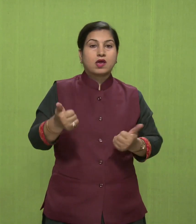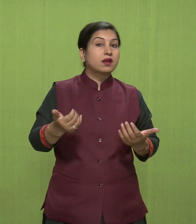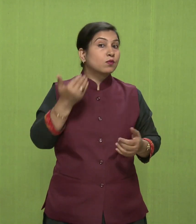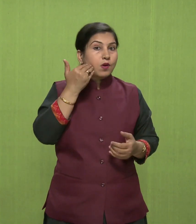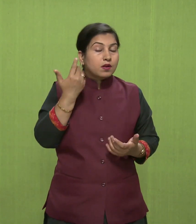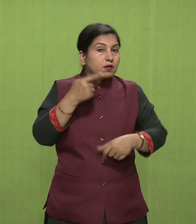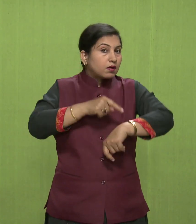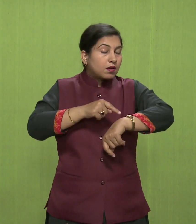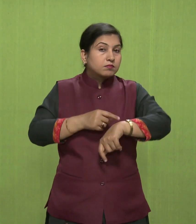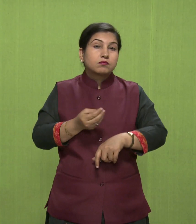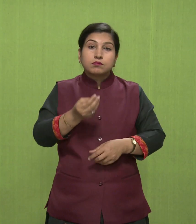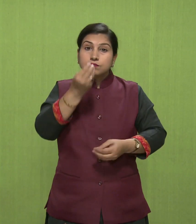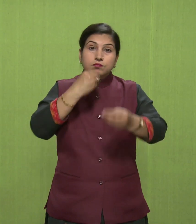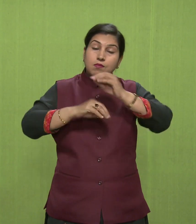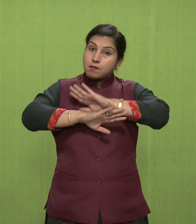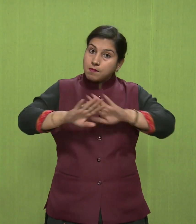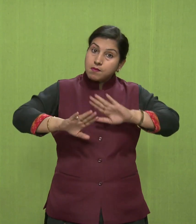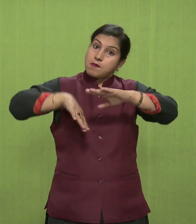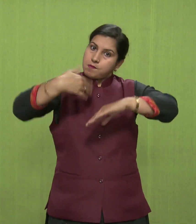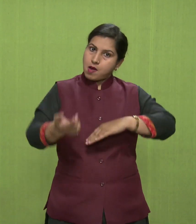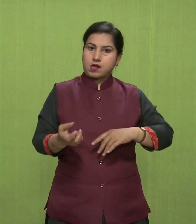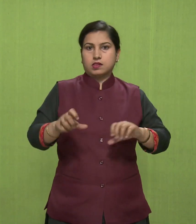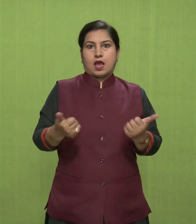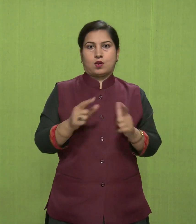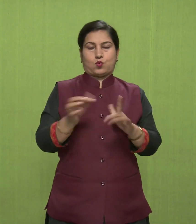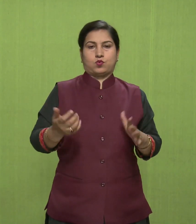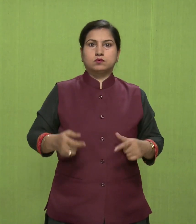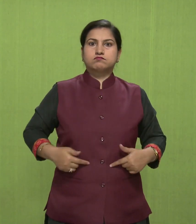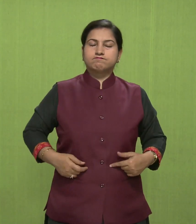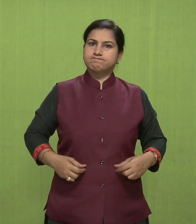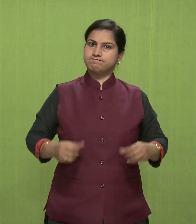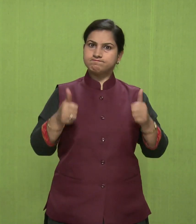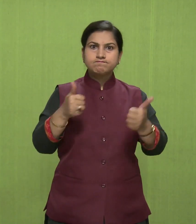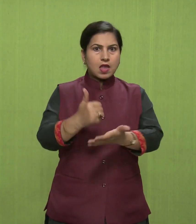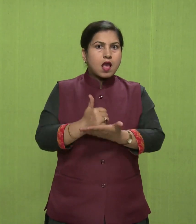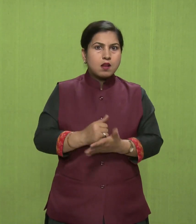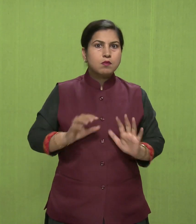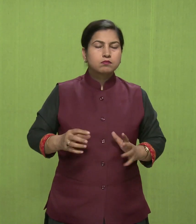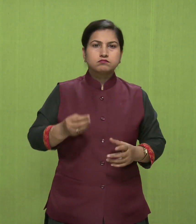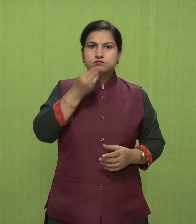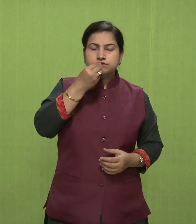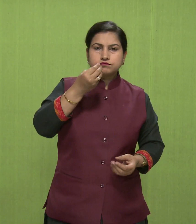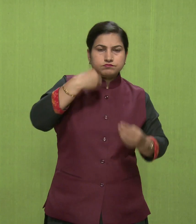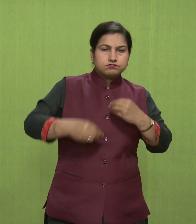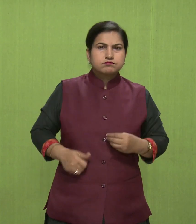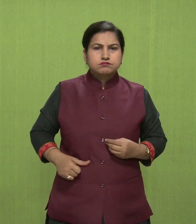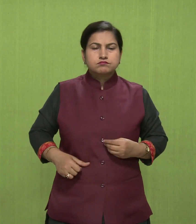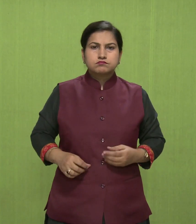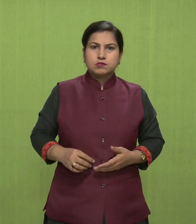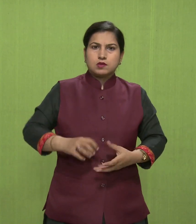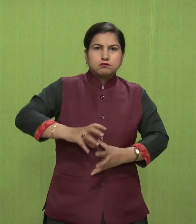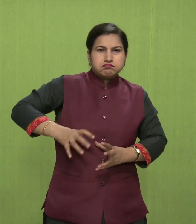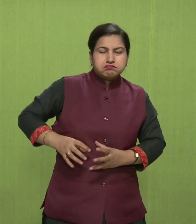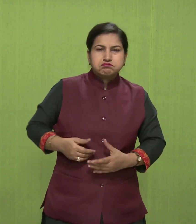के बाद करते हैं जिससे हमारे पाचन सकती बहुत बढ़ती है और हमारे पाचन में बहुत सहता होती है पर आएए